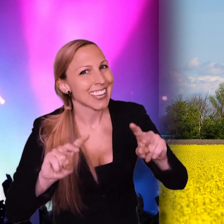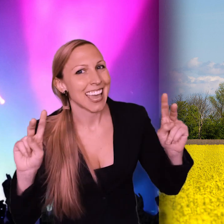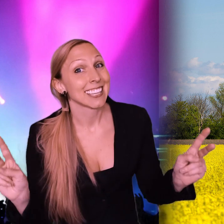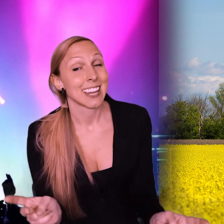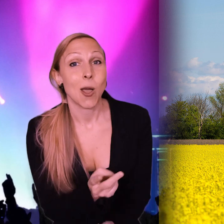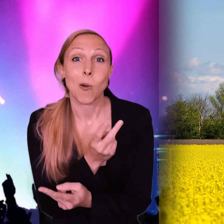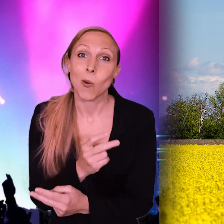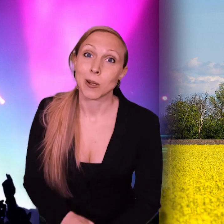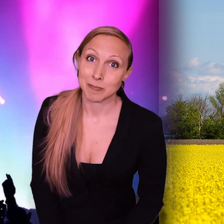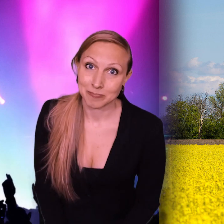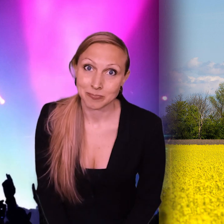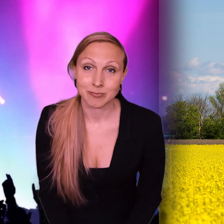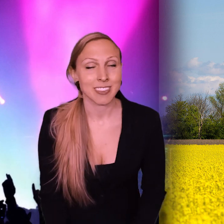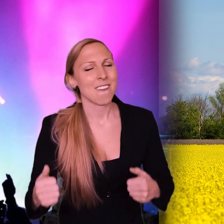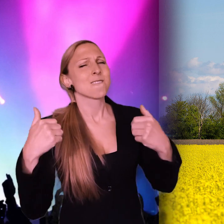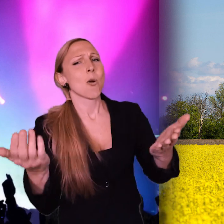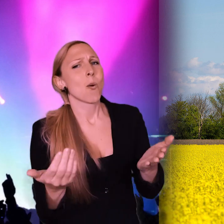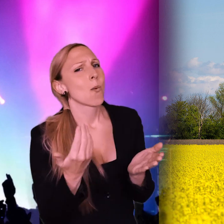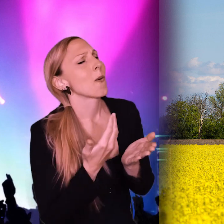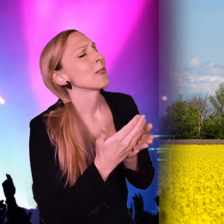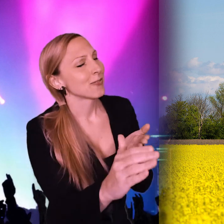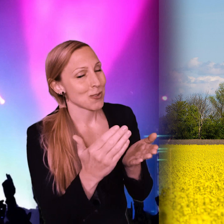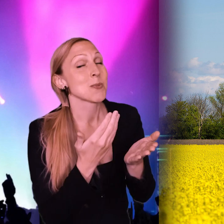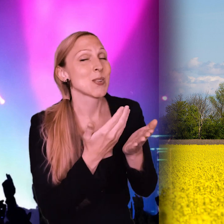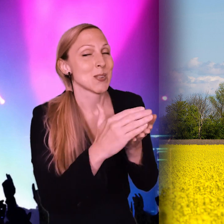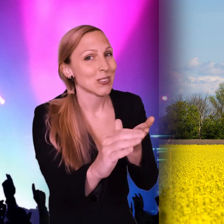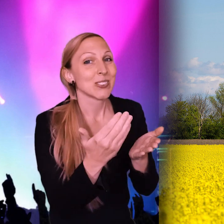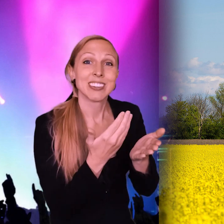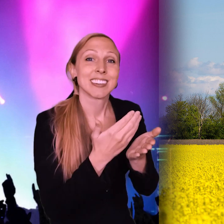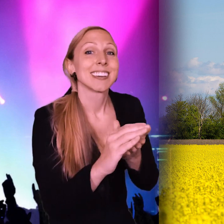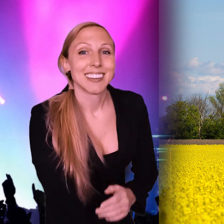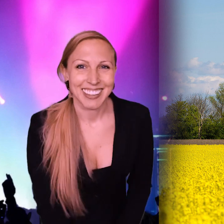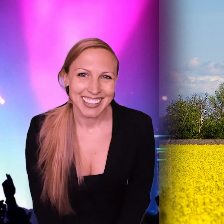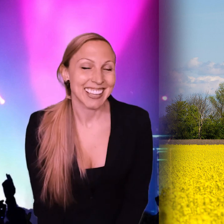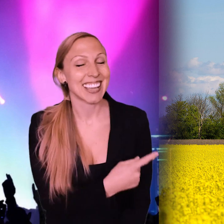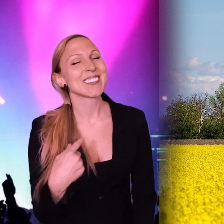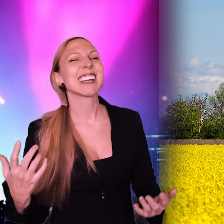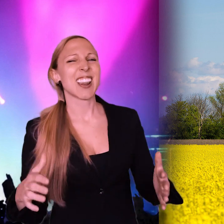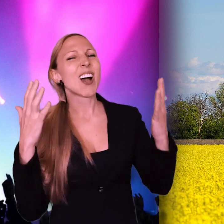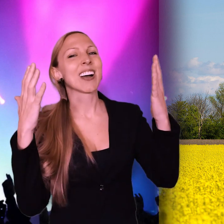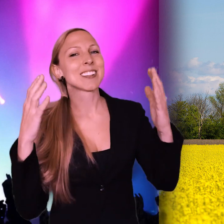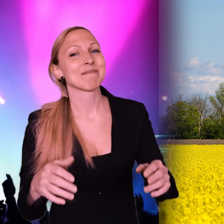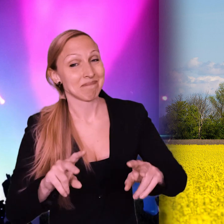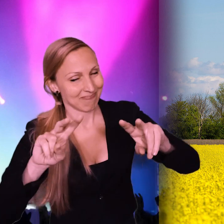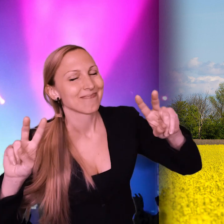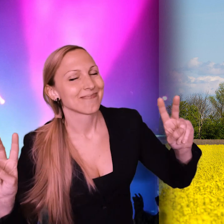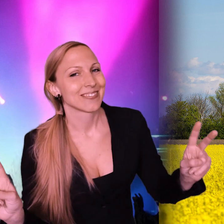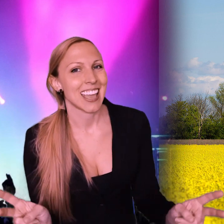Hela Ja låt dem bara gå på, vi klarar oss nog